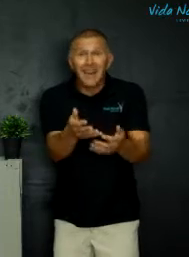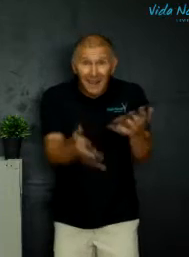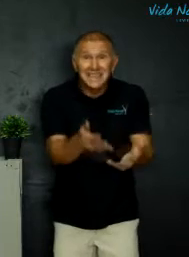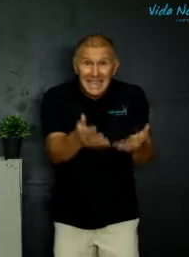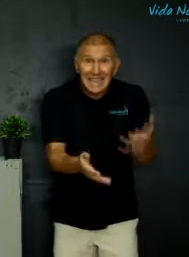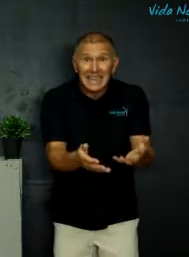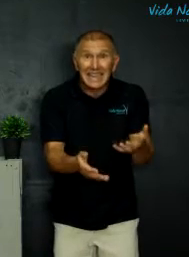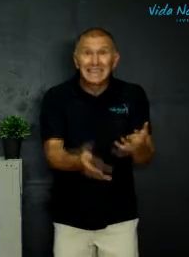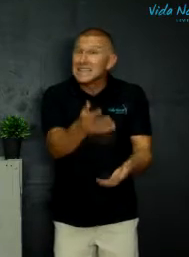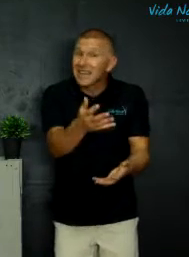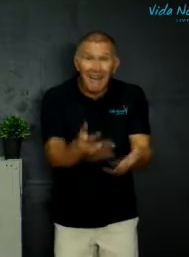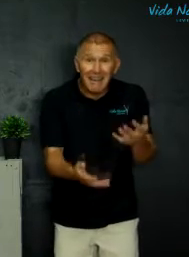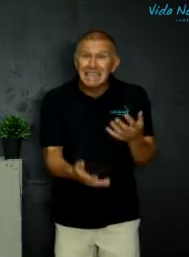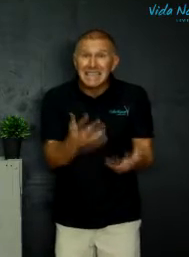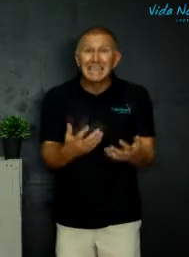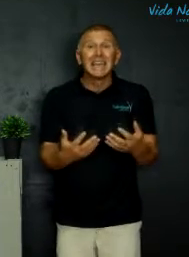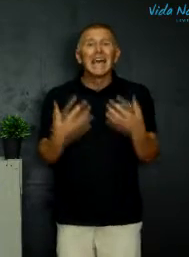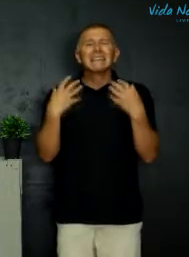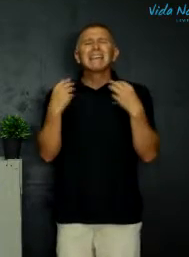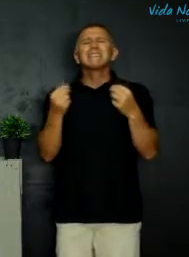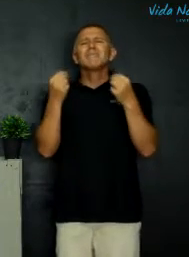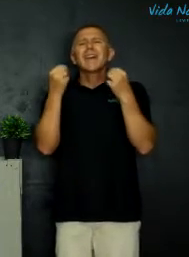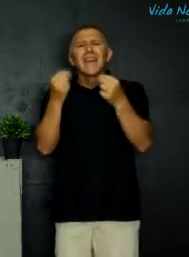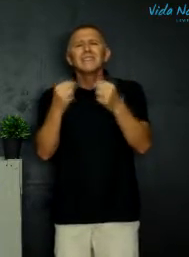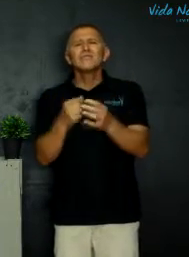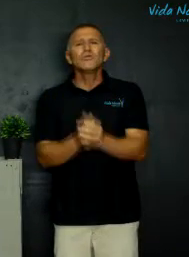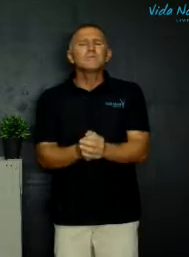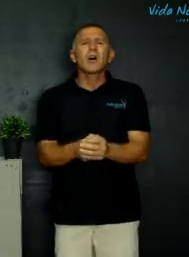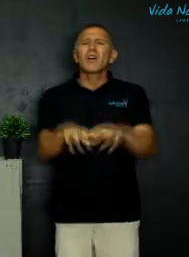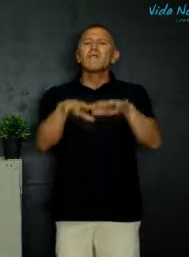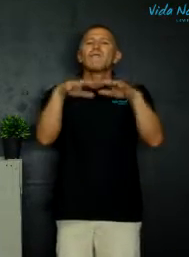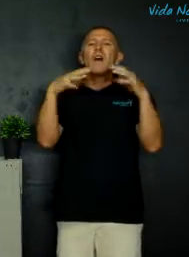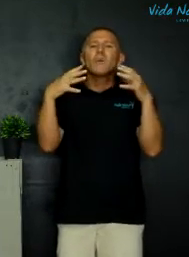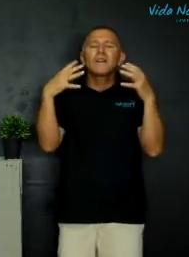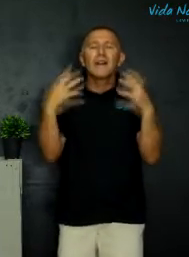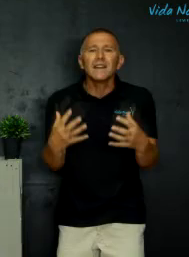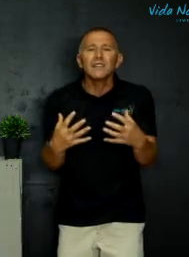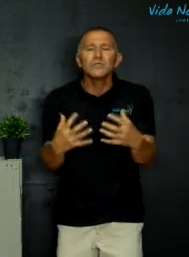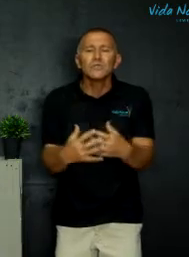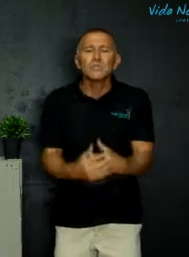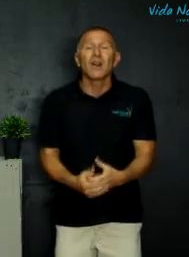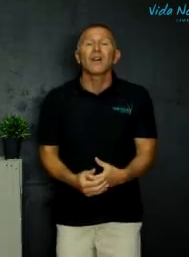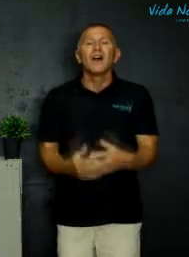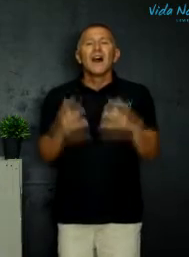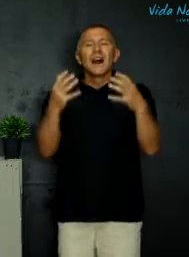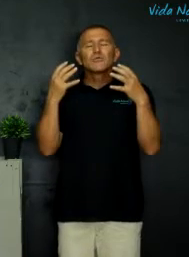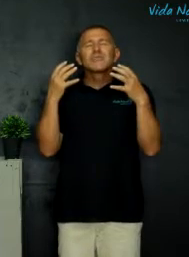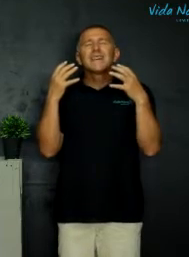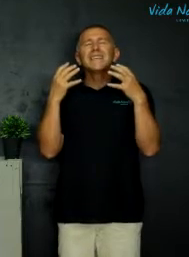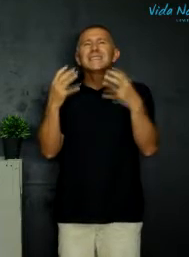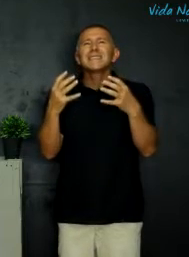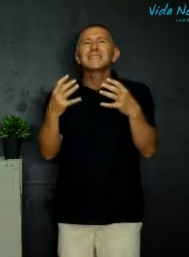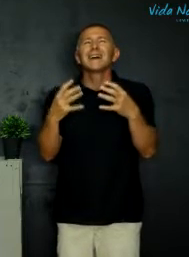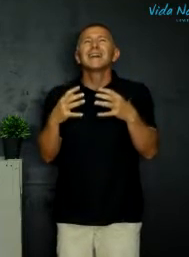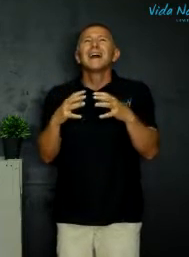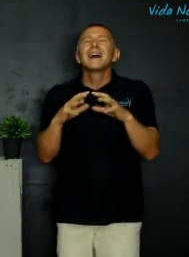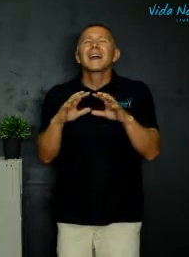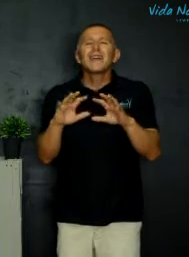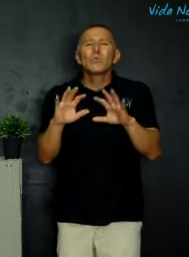is alles hier dit is die bekendste toespraak en waar we gaan nie die toespraak as ons na Jesus kyk kyk